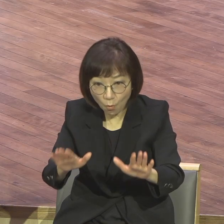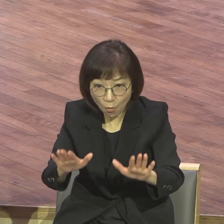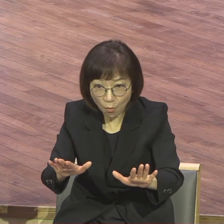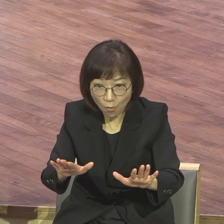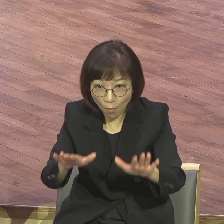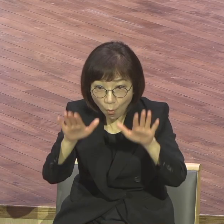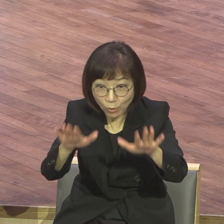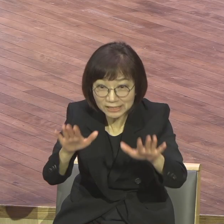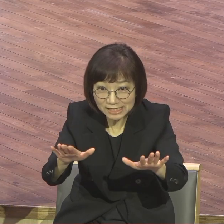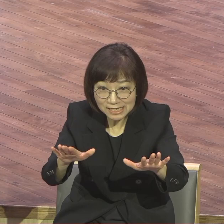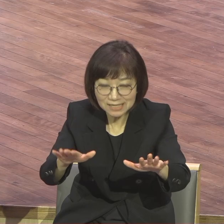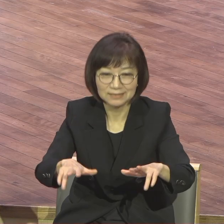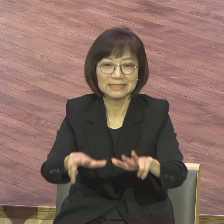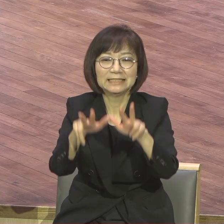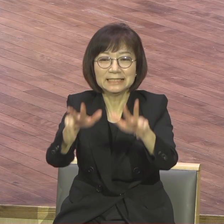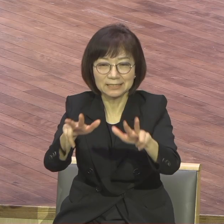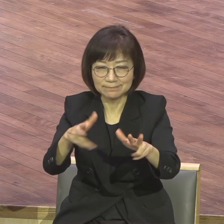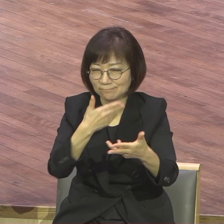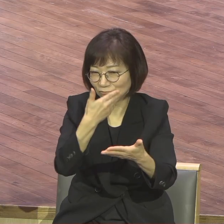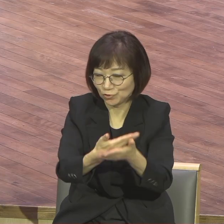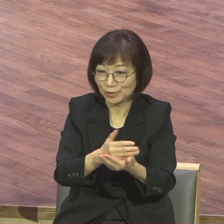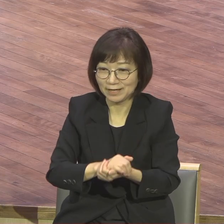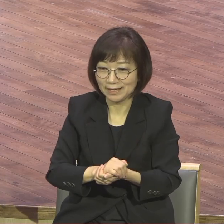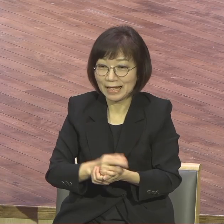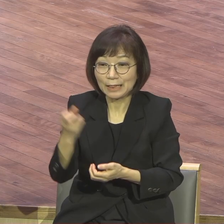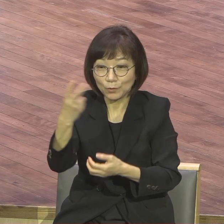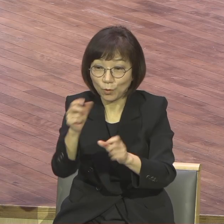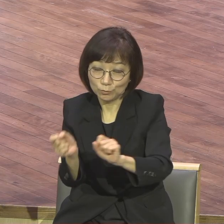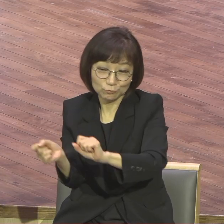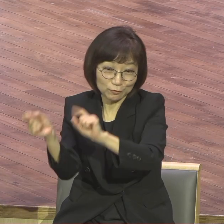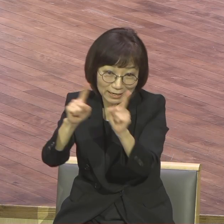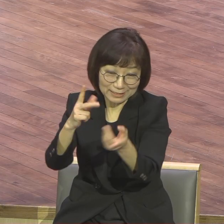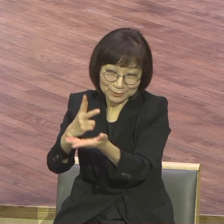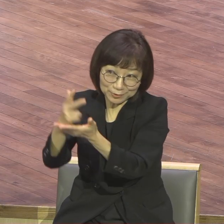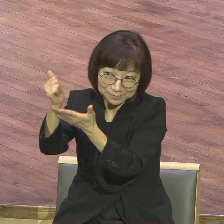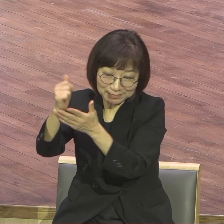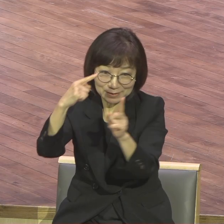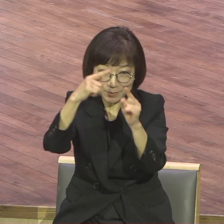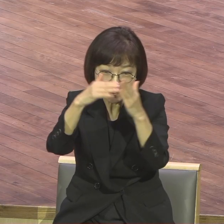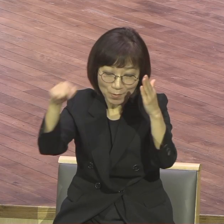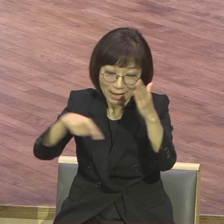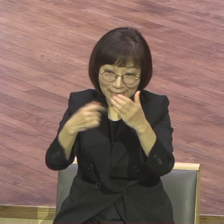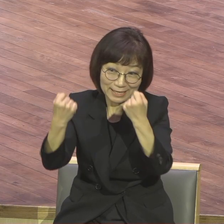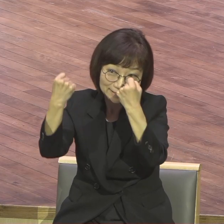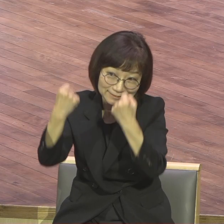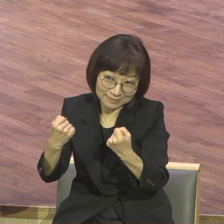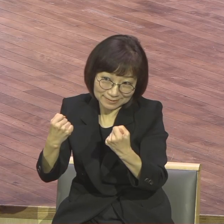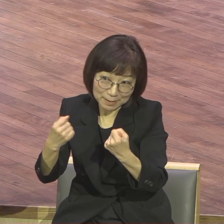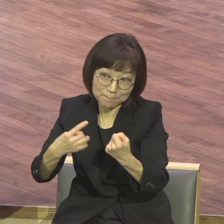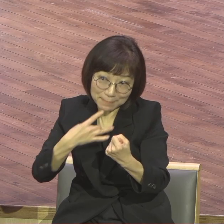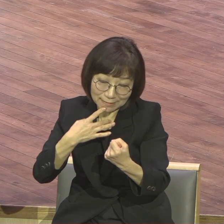부활하신 주님이 교회만 있는 게 아니고 여러분 삶속에 체험되길 바랍니다